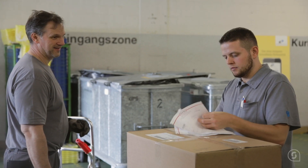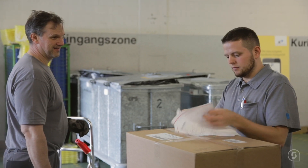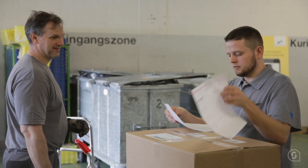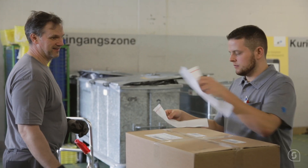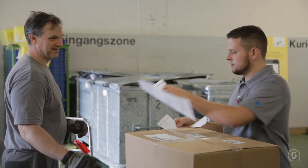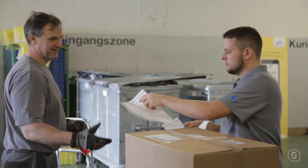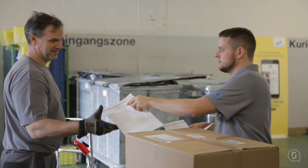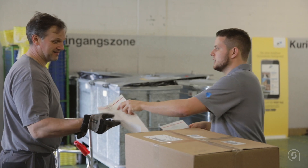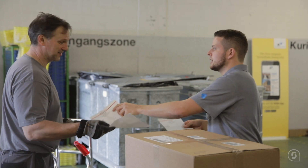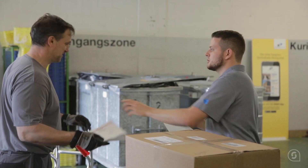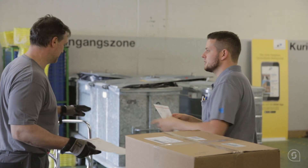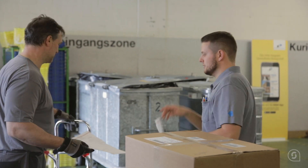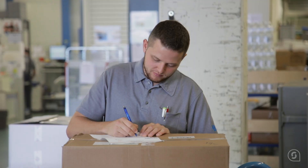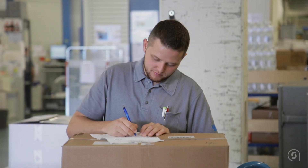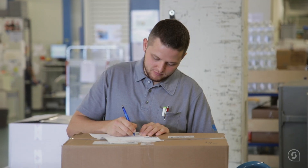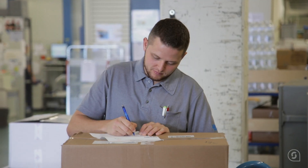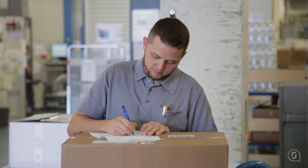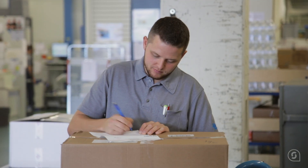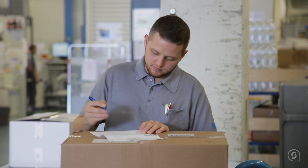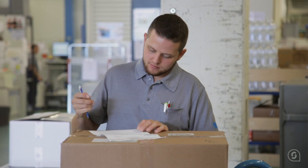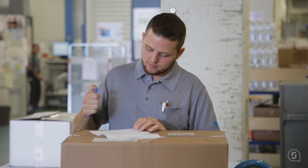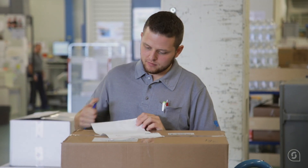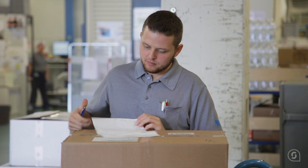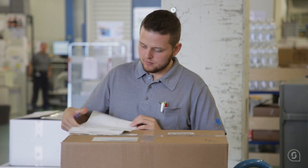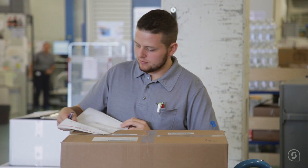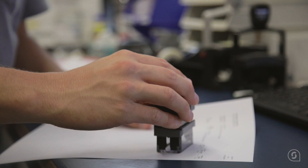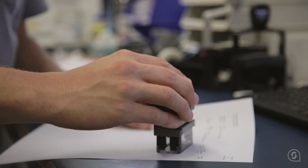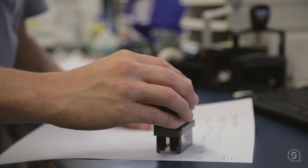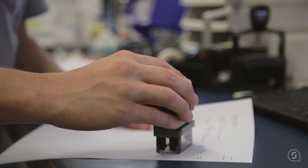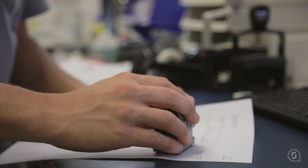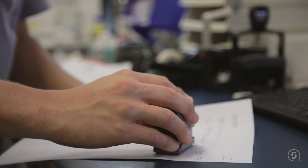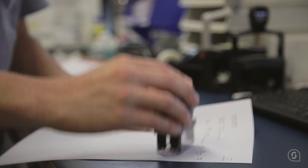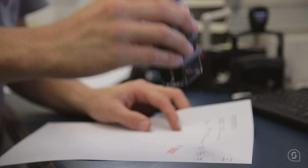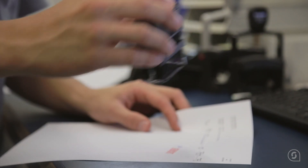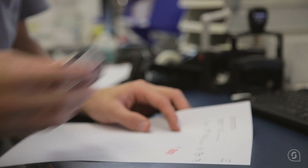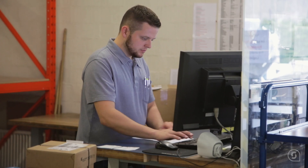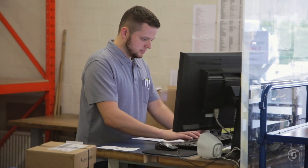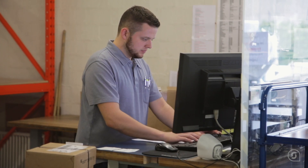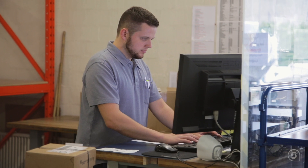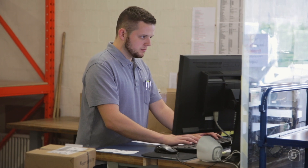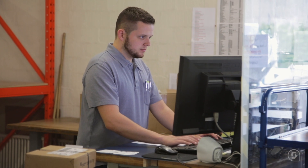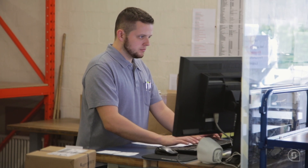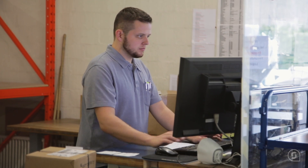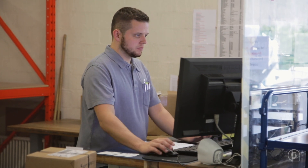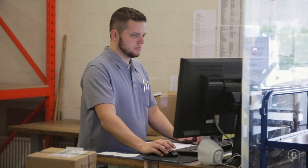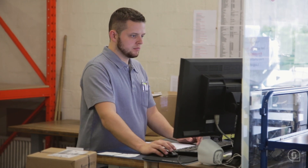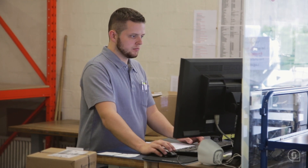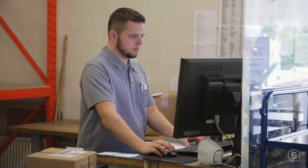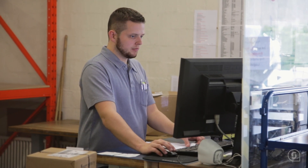Simon nimmt hier eine Warenlieferung entgegen. Er prüft die Menge und Qualität der Ware und verbucht das gelieferte Material